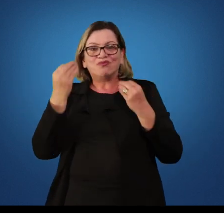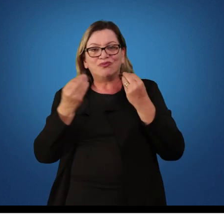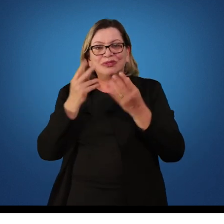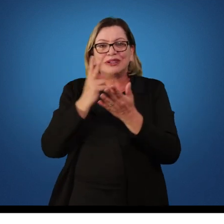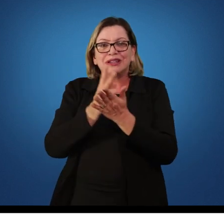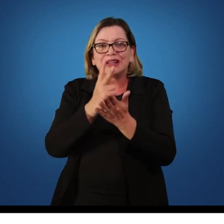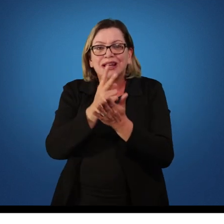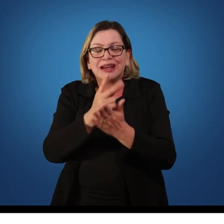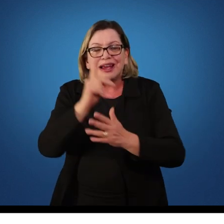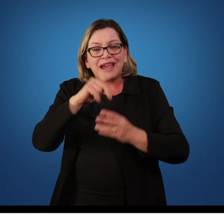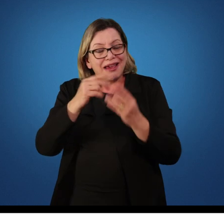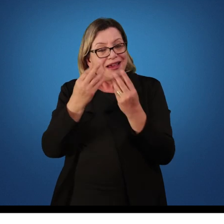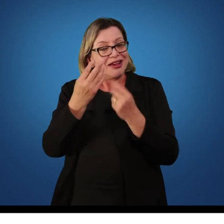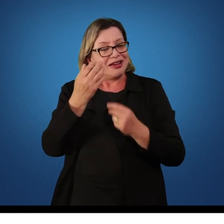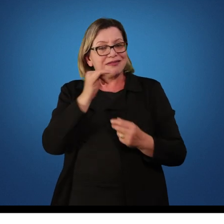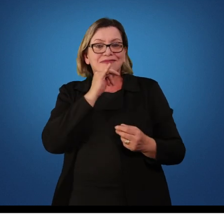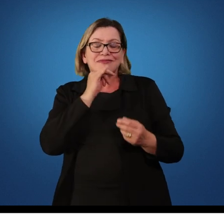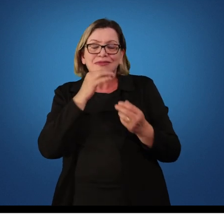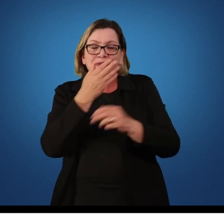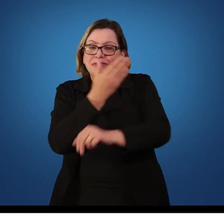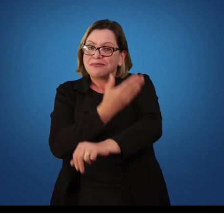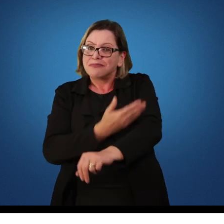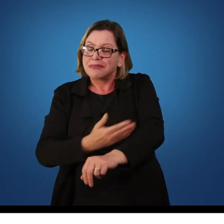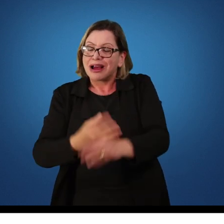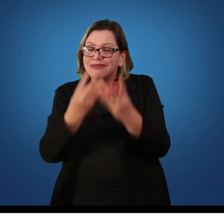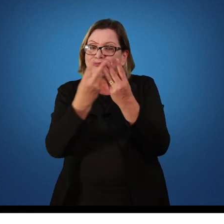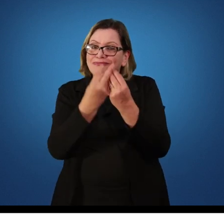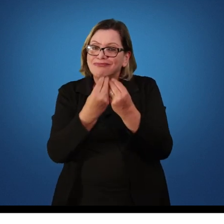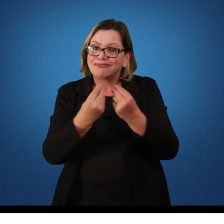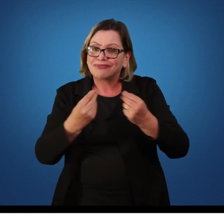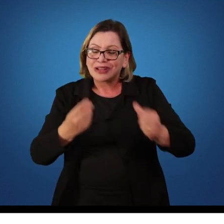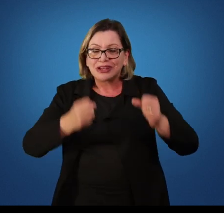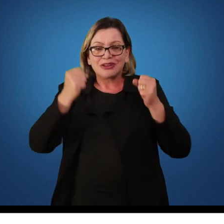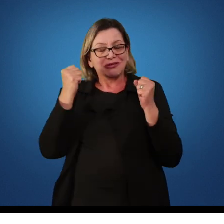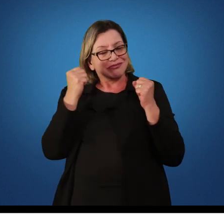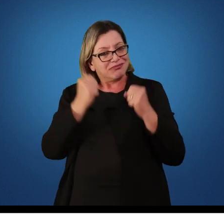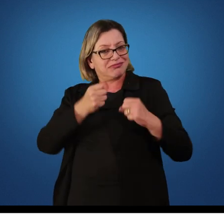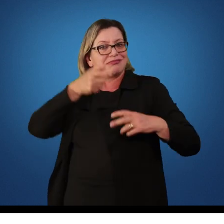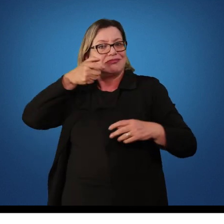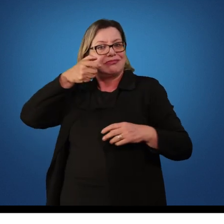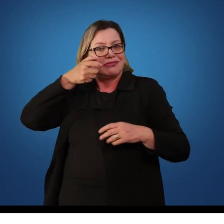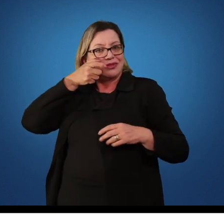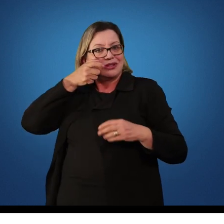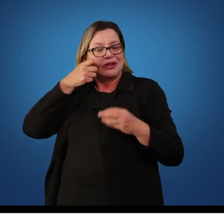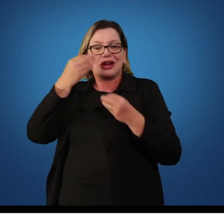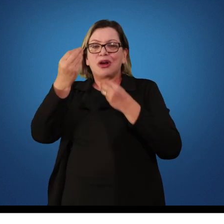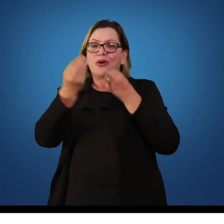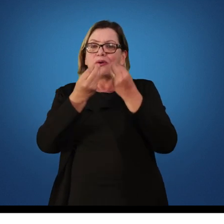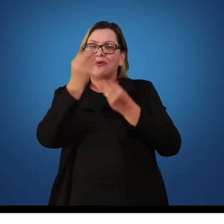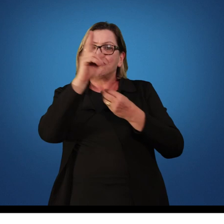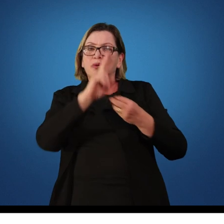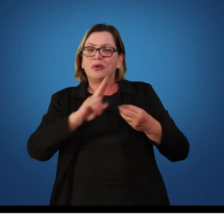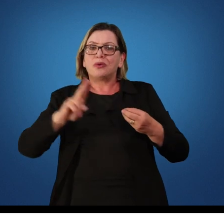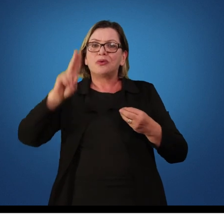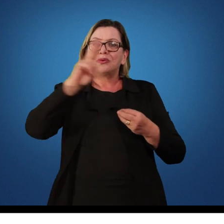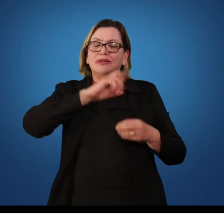Então, são alguns exemplos práticos que a gente consegue observar a aplicabilidade desse conceito de capacidade.